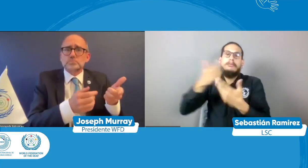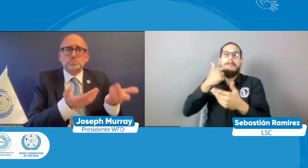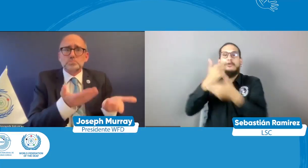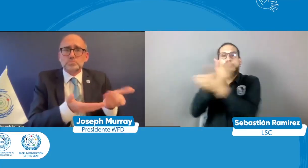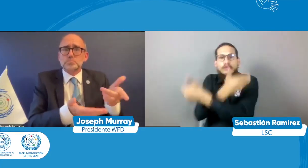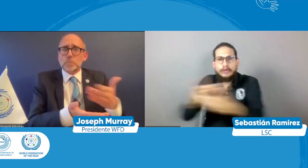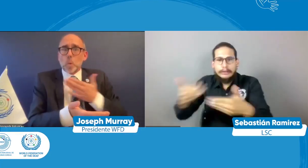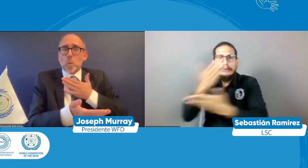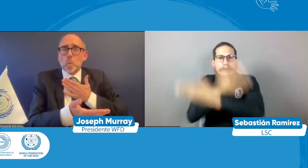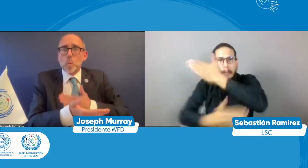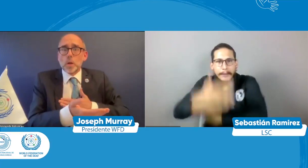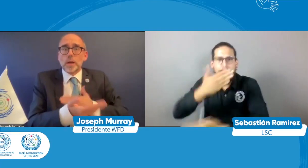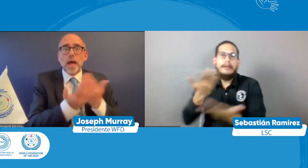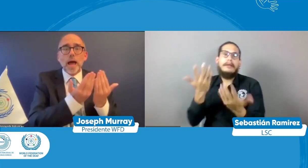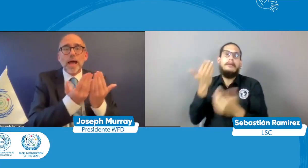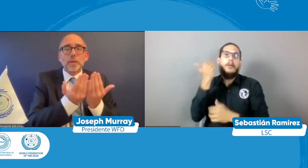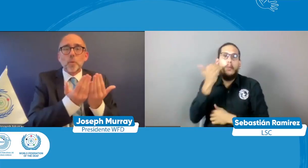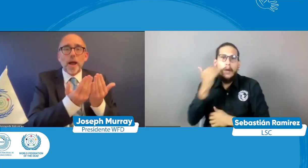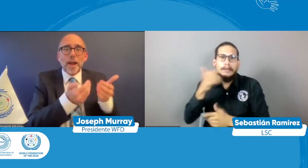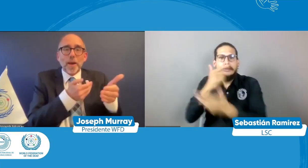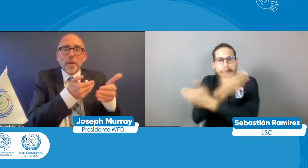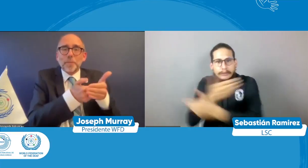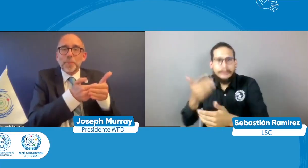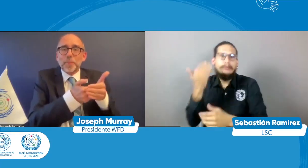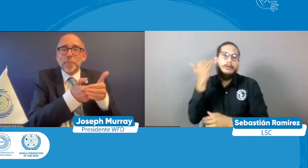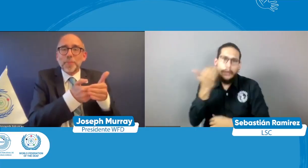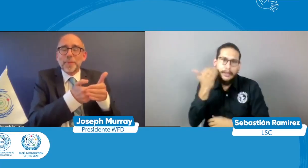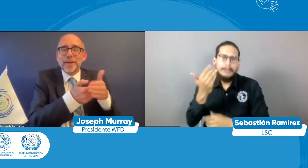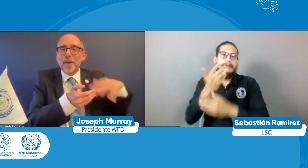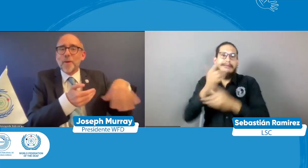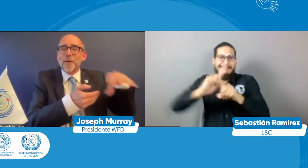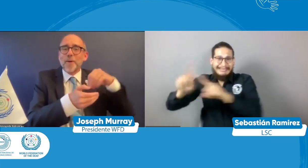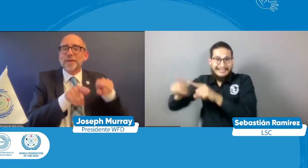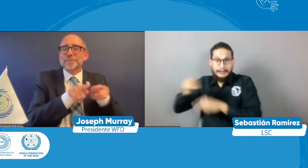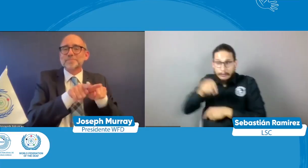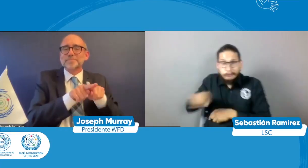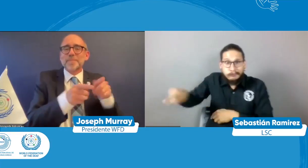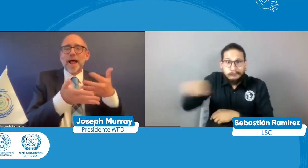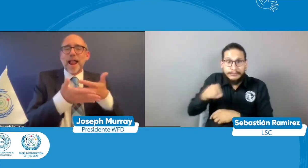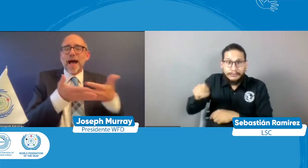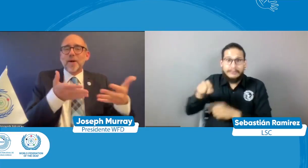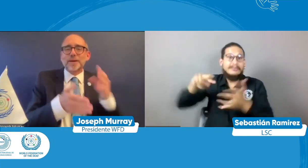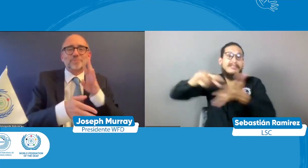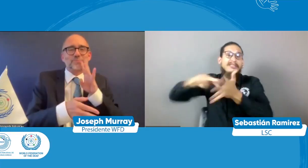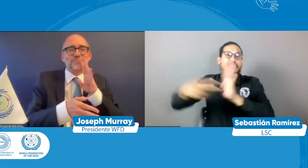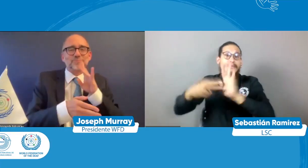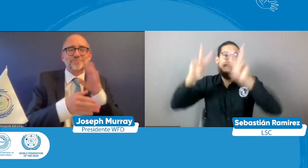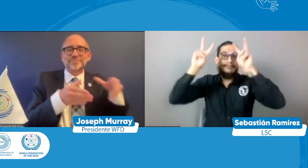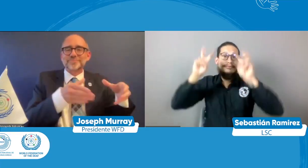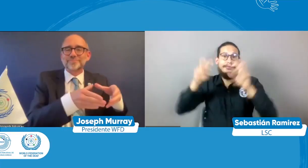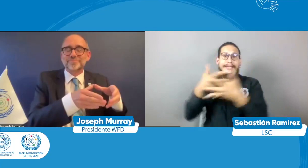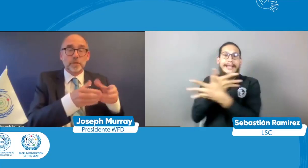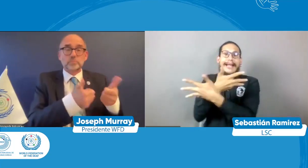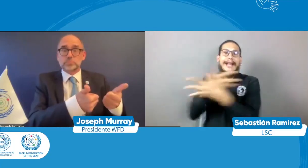mostrarlo para los niños con discapacidad claramente se tiene pues ese esa cercanía